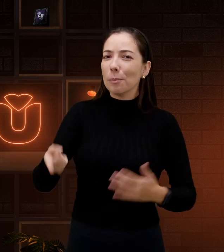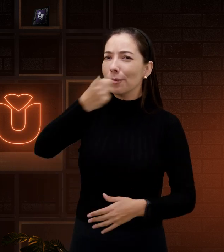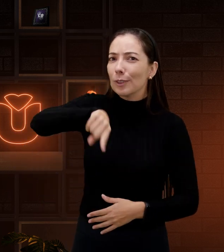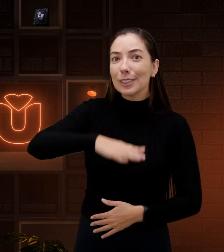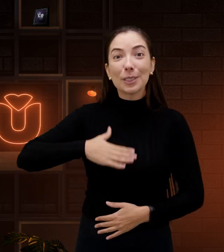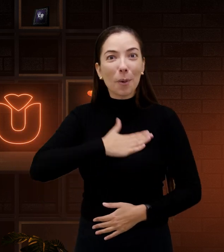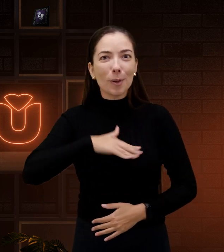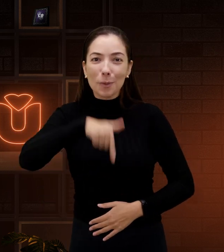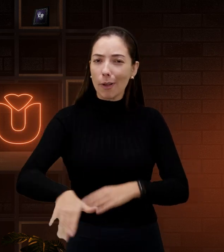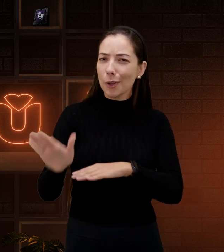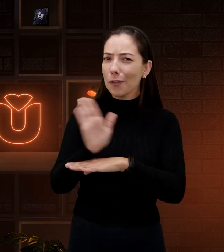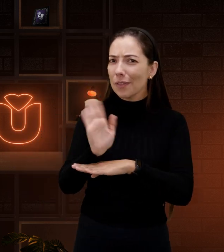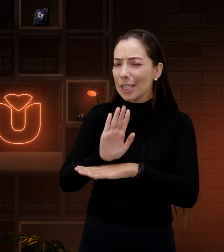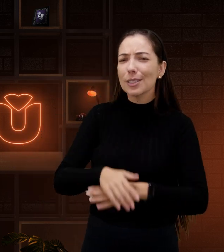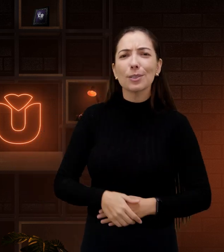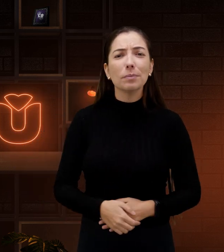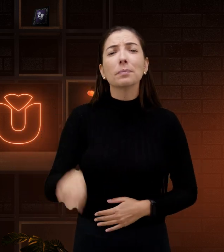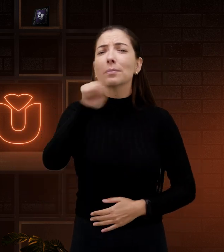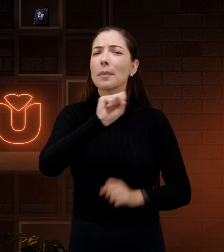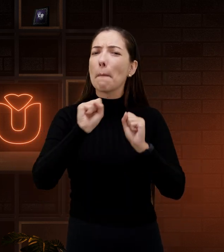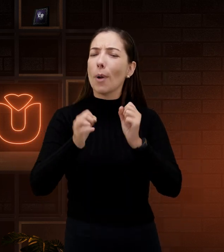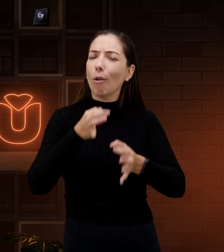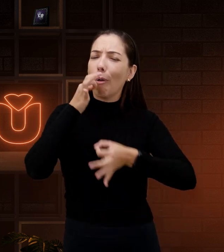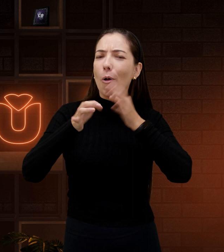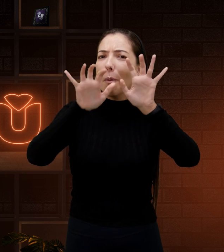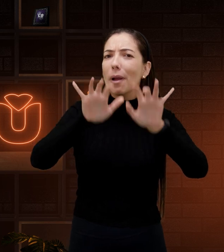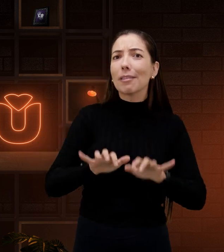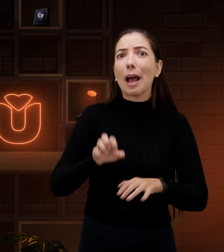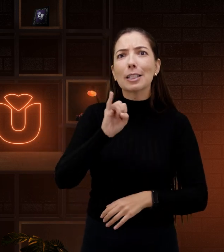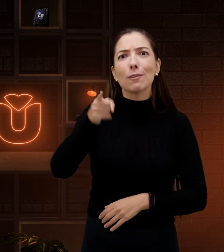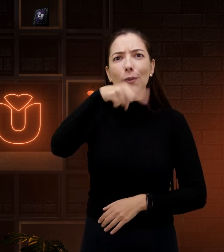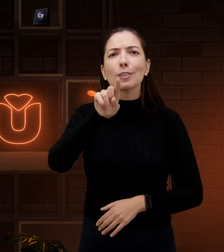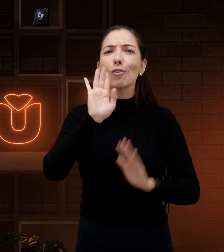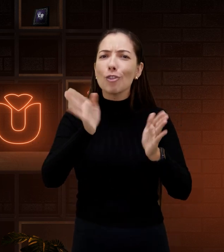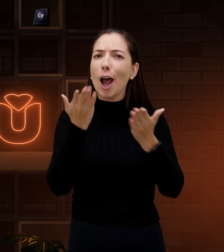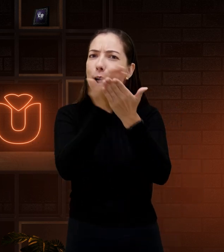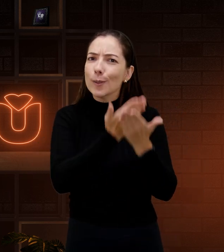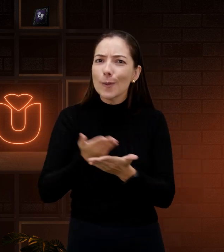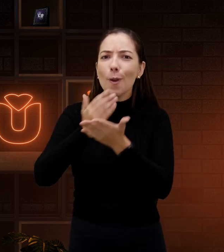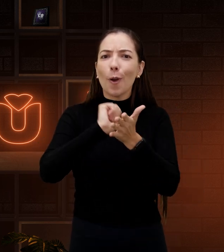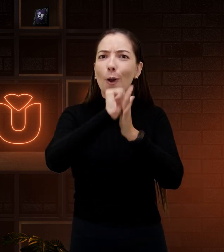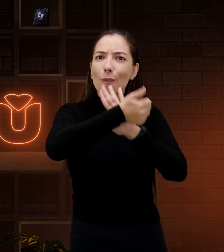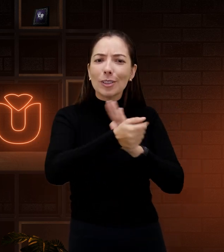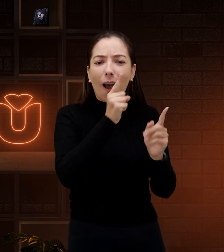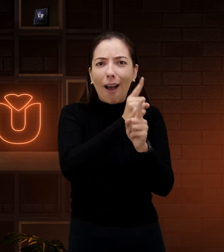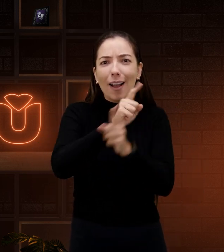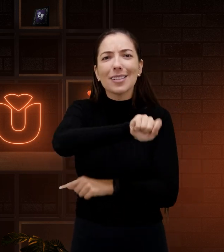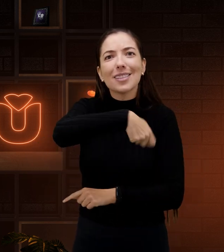Vocês gostaram desse vídeo? Pode compartilhar aqui com a gente se vocês já estudaram configuração de mão e